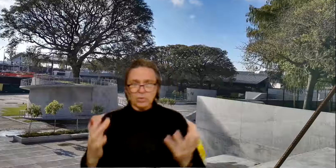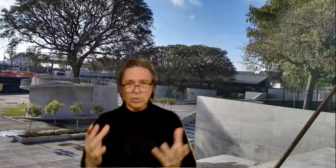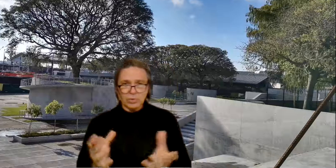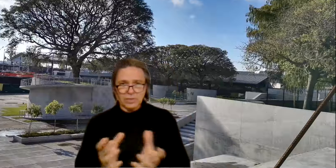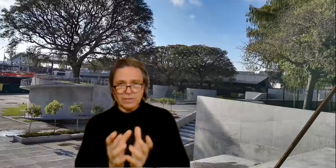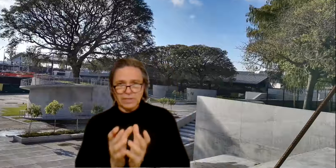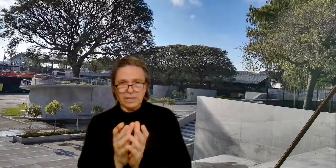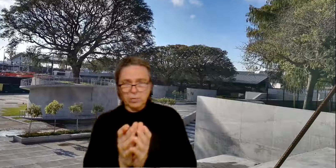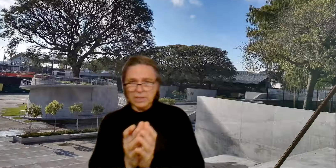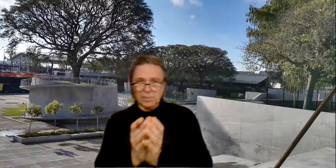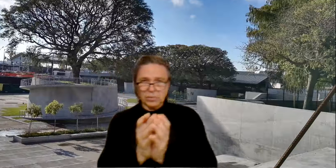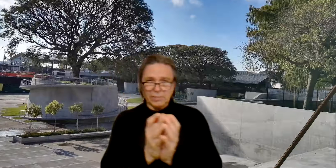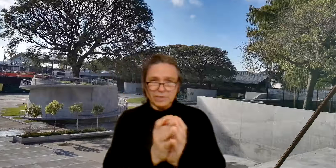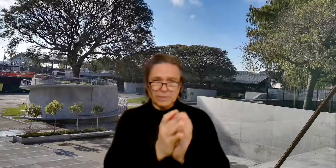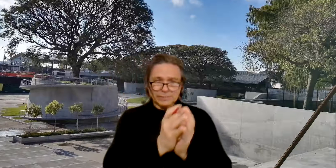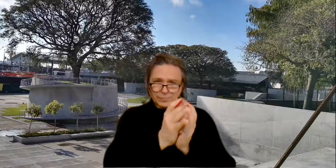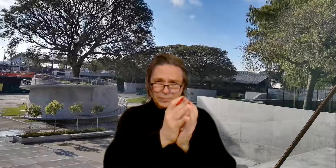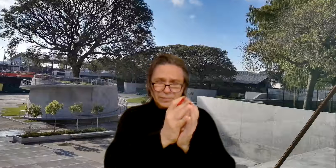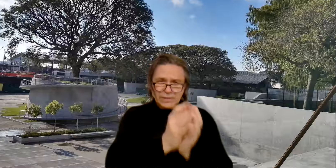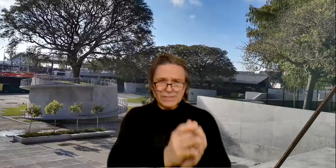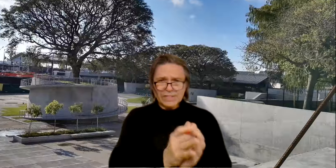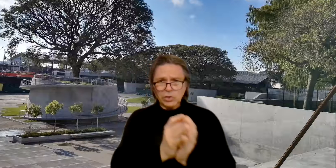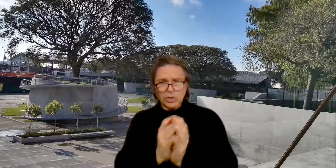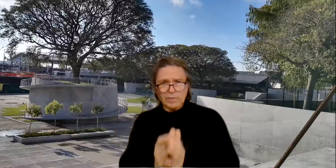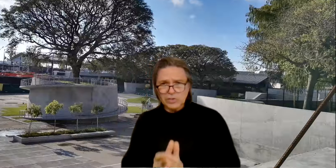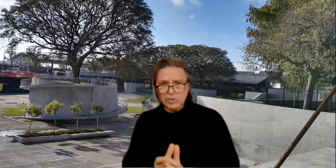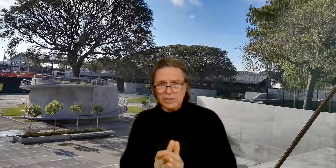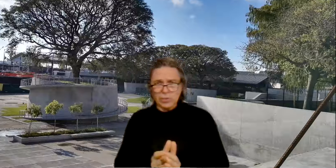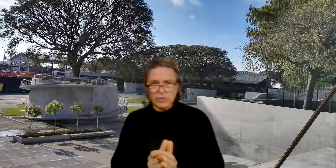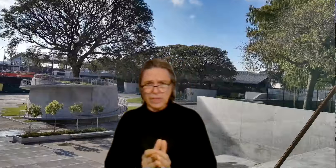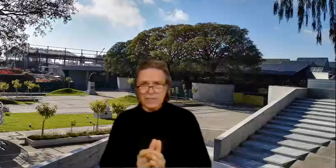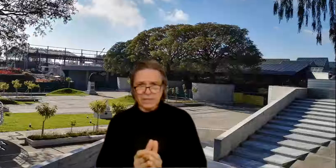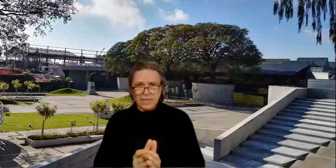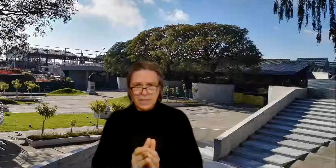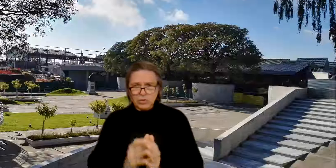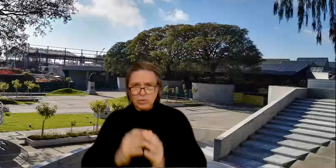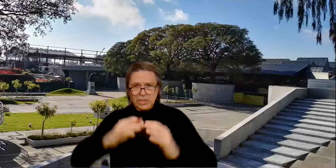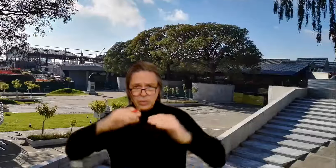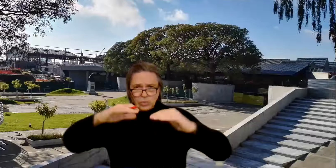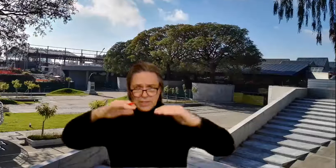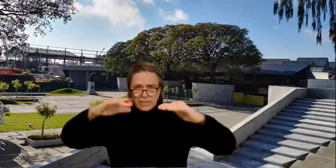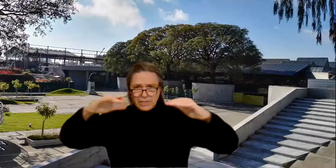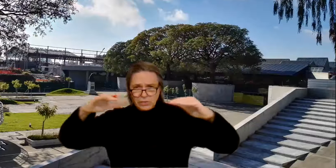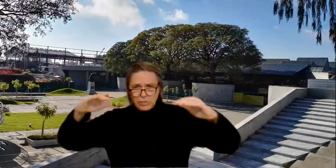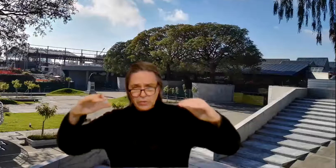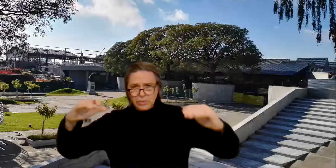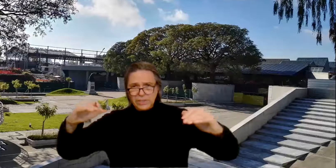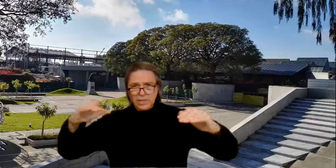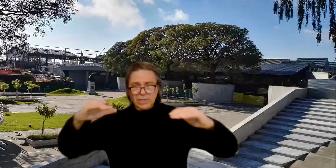estudio, que es el actual, justamente centro de convenciones de Buenos Aires, en donde hay toda una arquitectura sustentable,